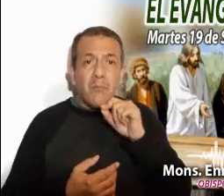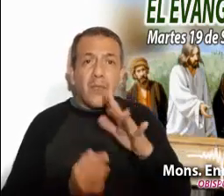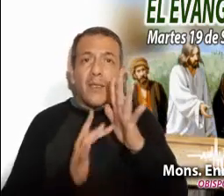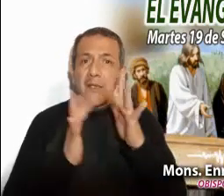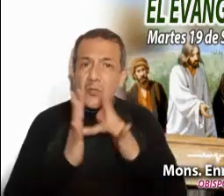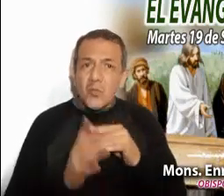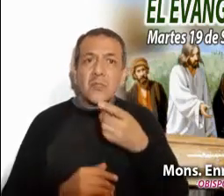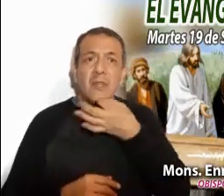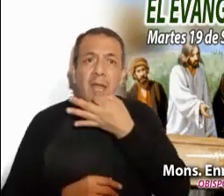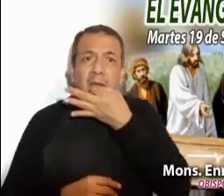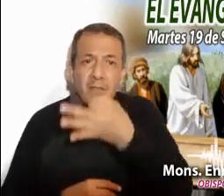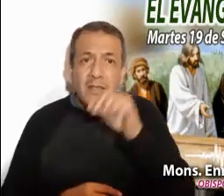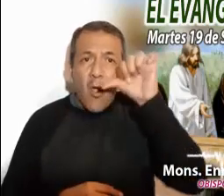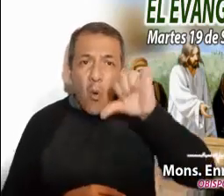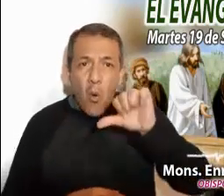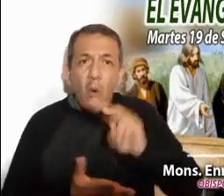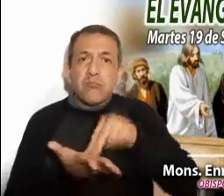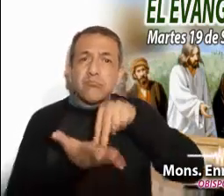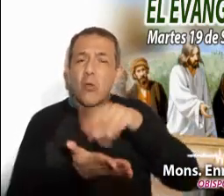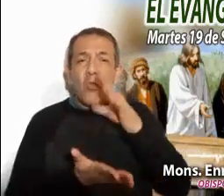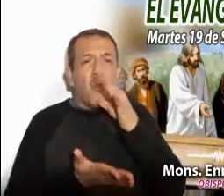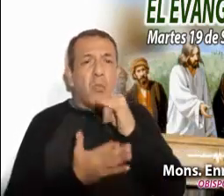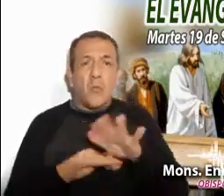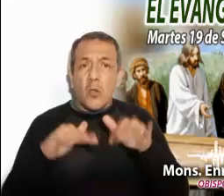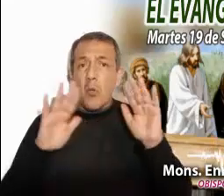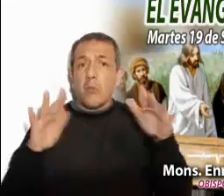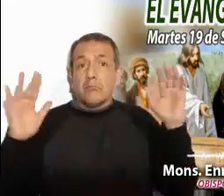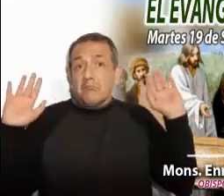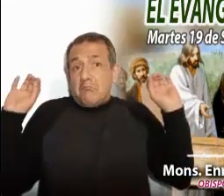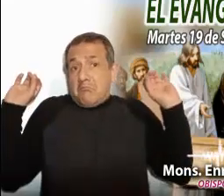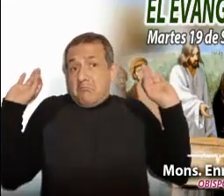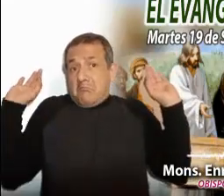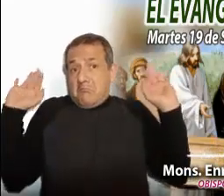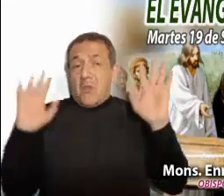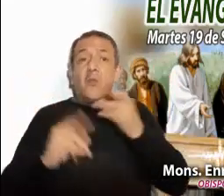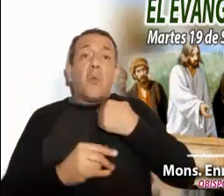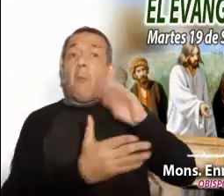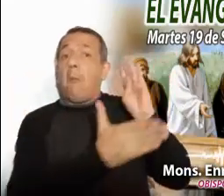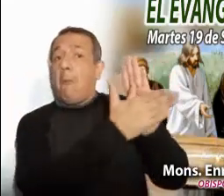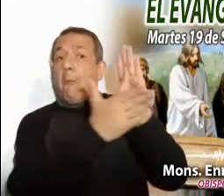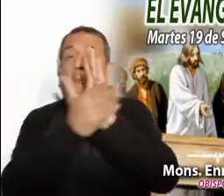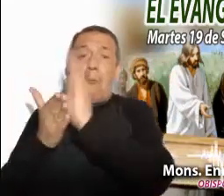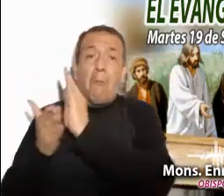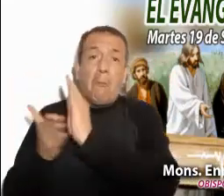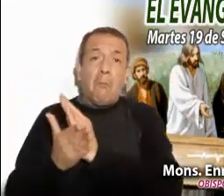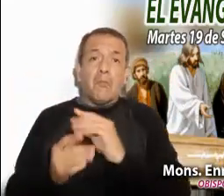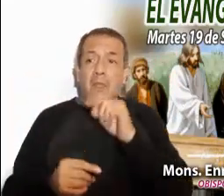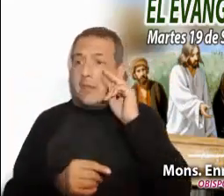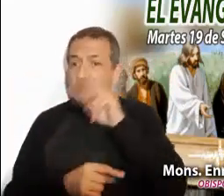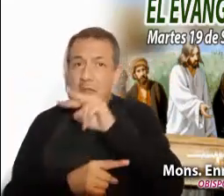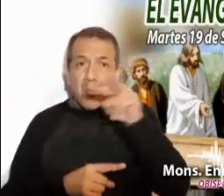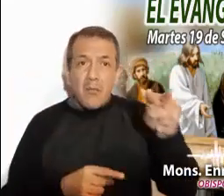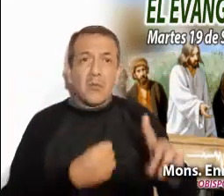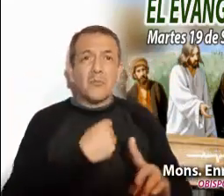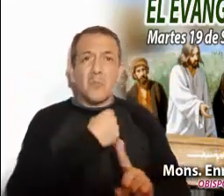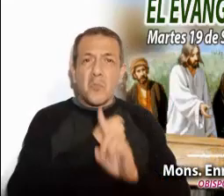diciendo que nos levantemos, que no podemos vivir postrados por el miedo, por la indiferencia o por la apatía frente a las